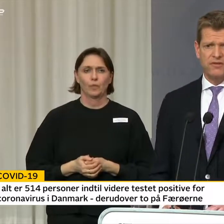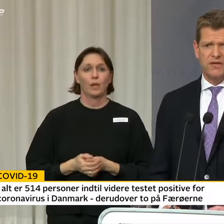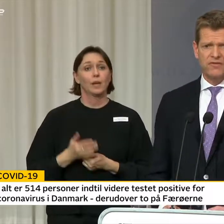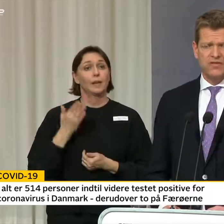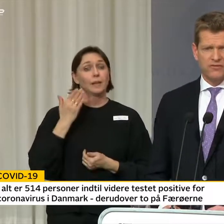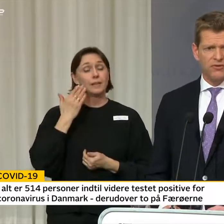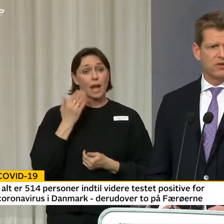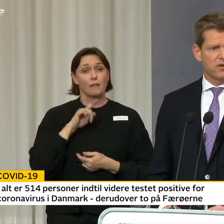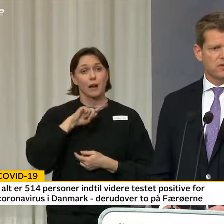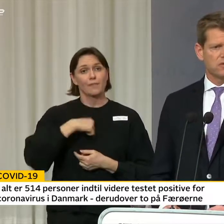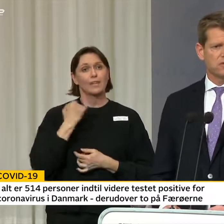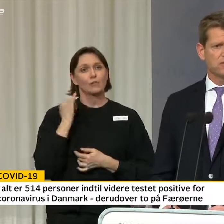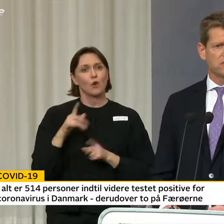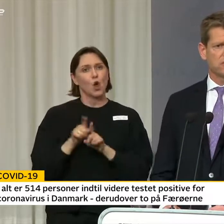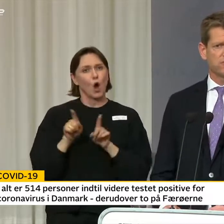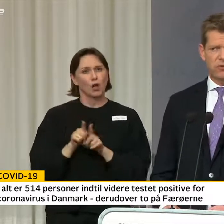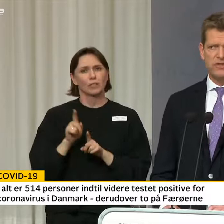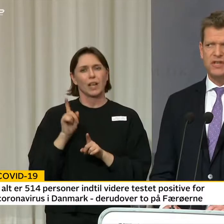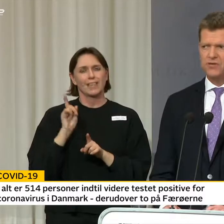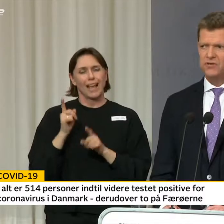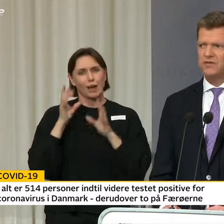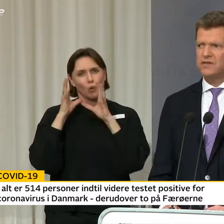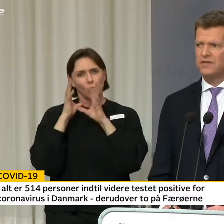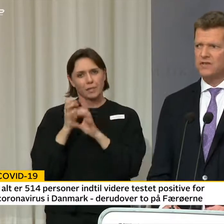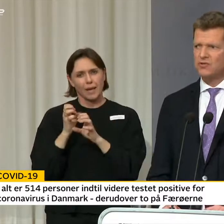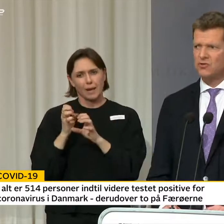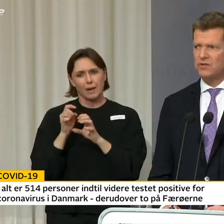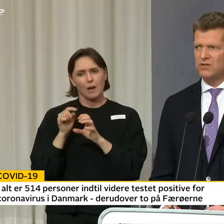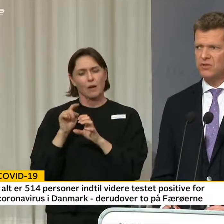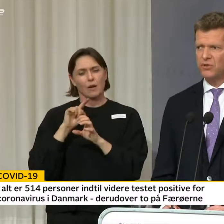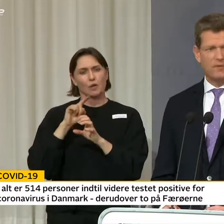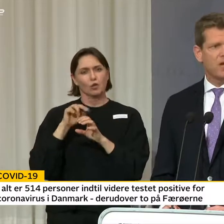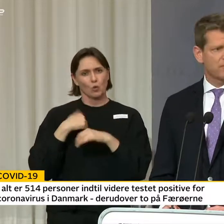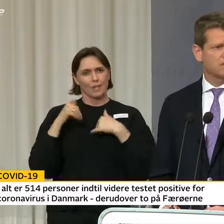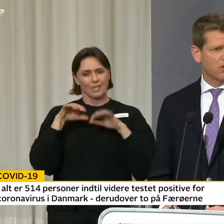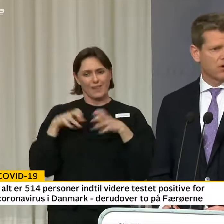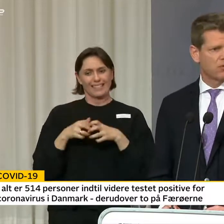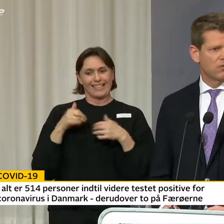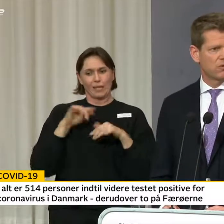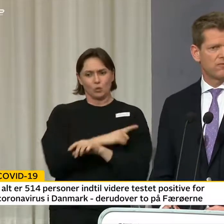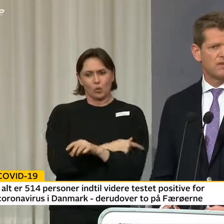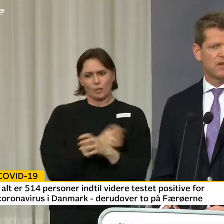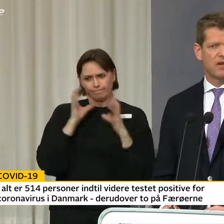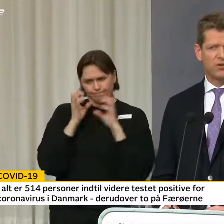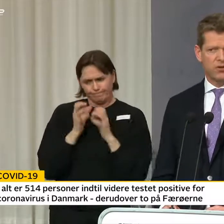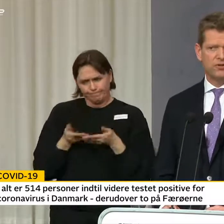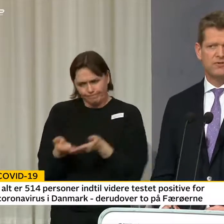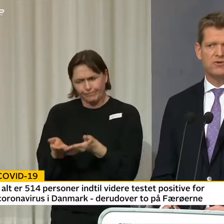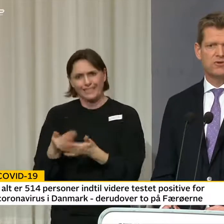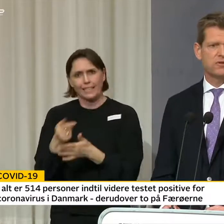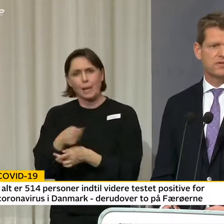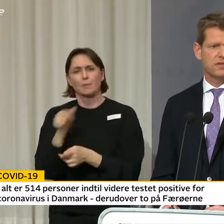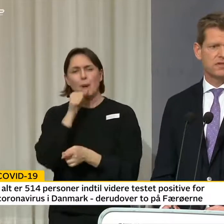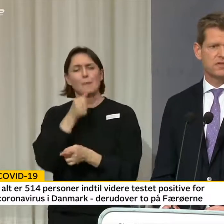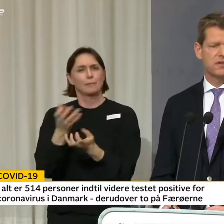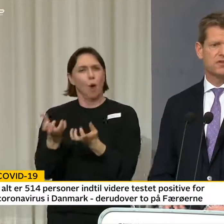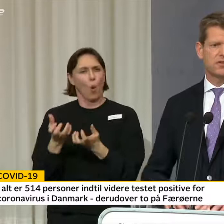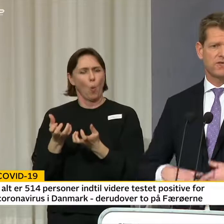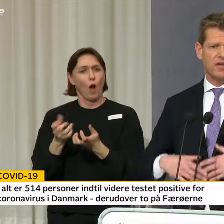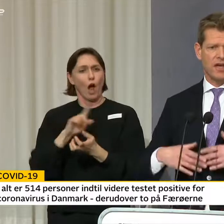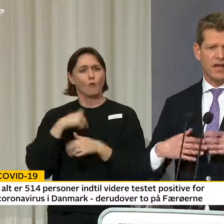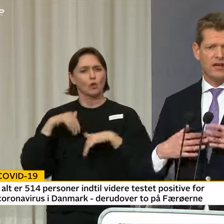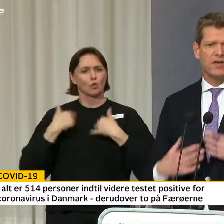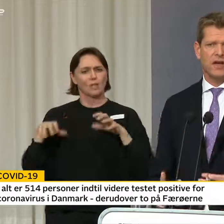Derfor skal vi selvfølgelig også fokusere sundhedsvæsenets ressourcer på dem, der har mest behov. Og vi skal ruste vores sundhedsvæsen,